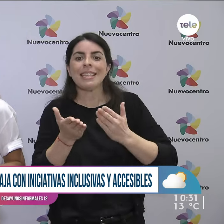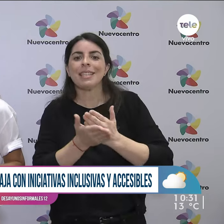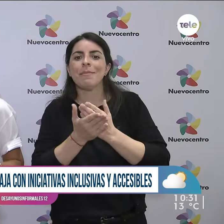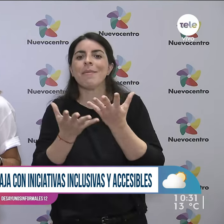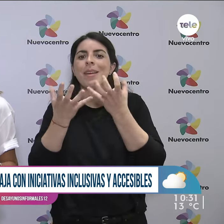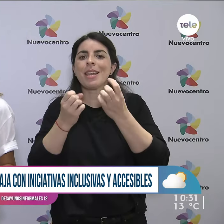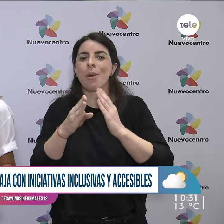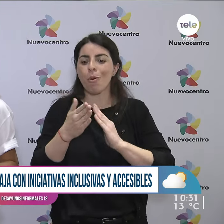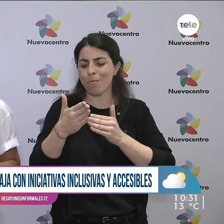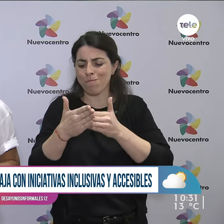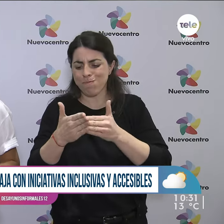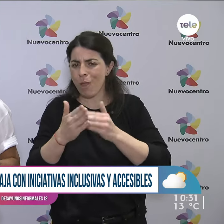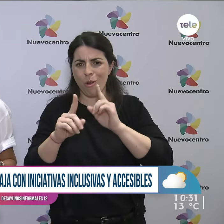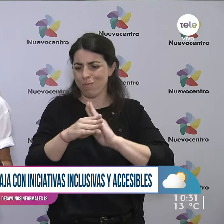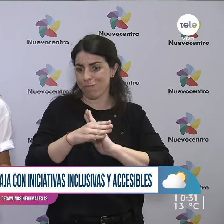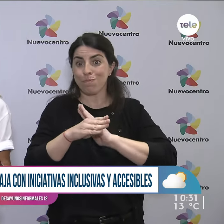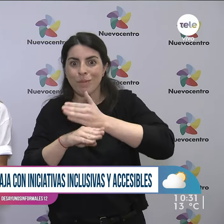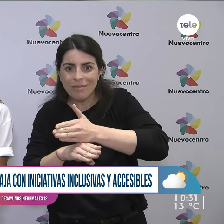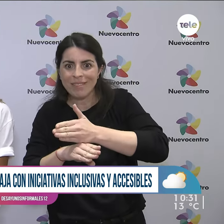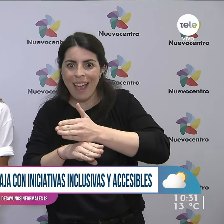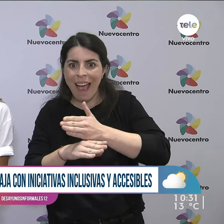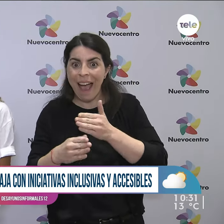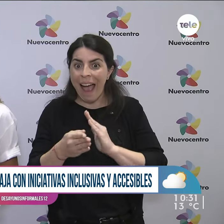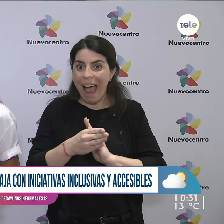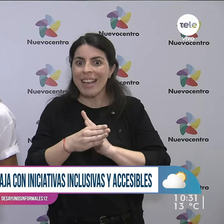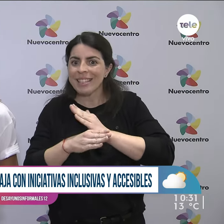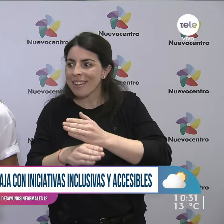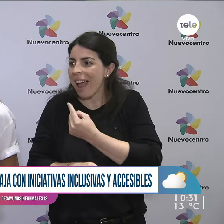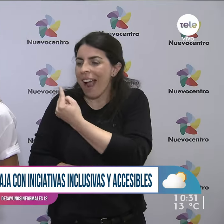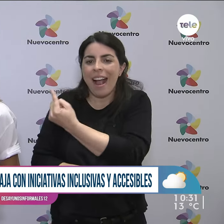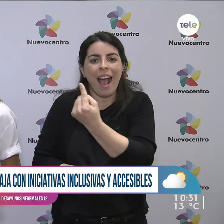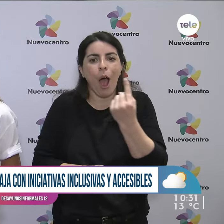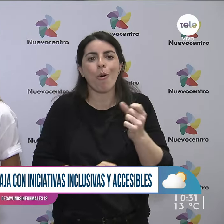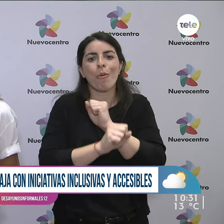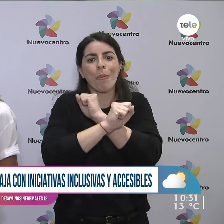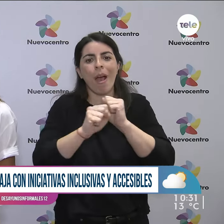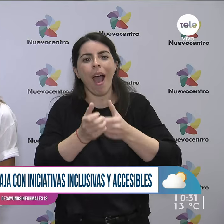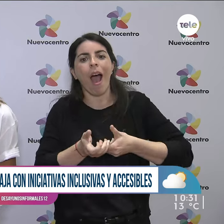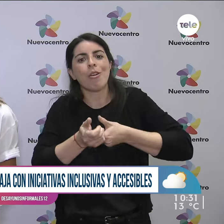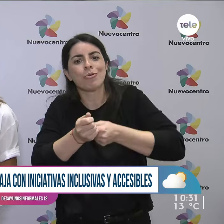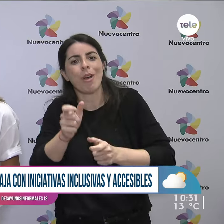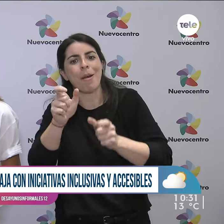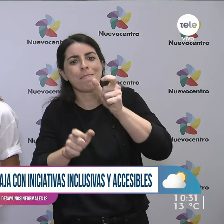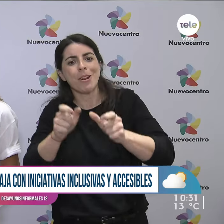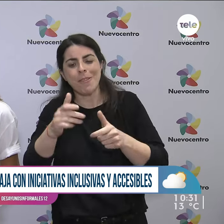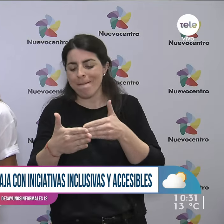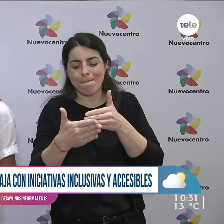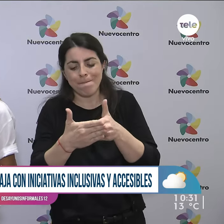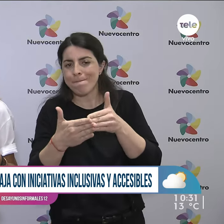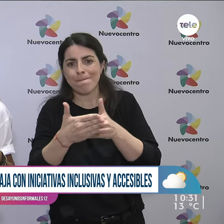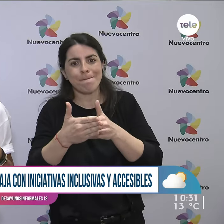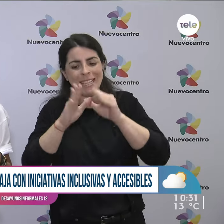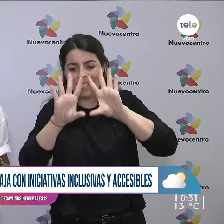ser más accesibles, que cada uno también con su actitud lo pueda hacer, pueda ir derribando esas barreras.